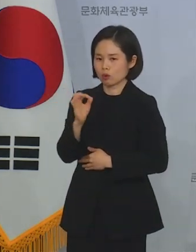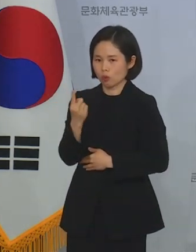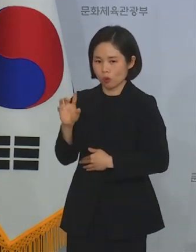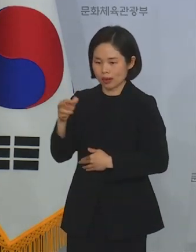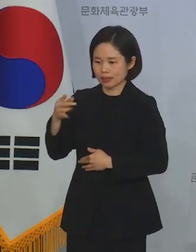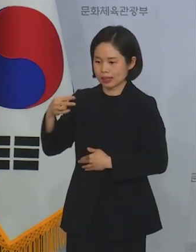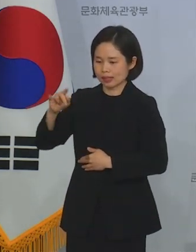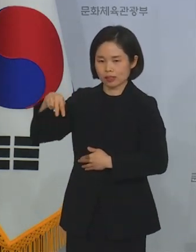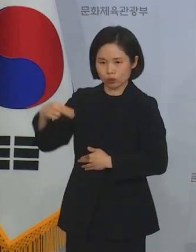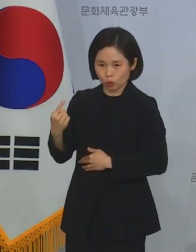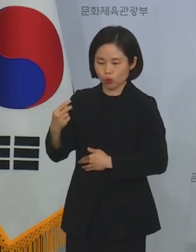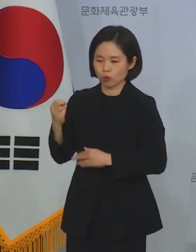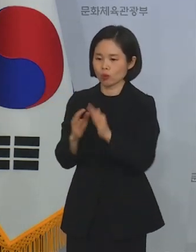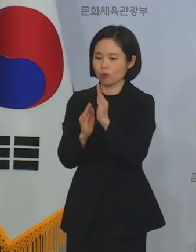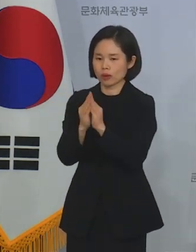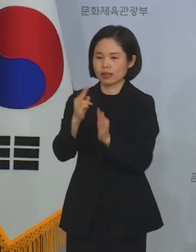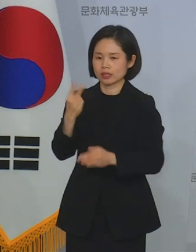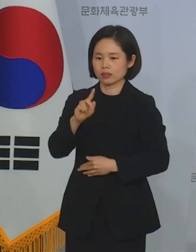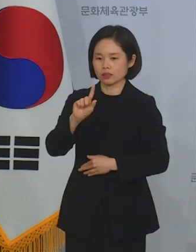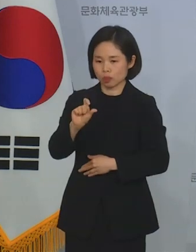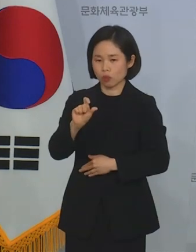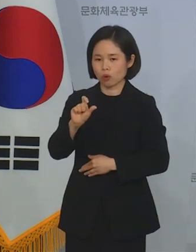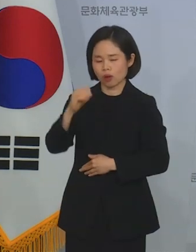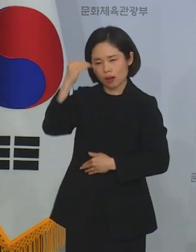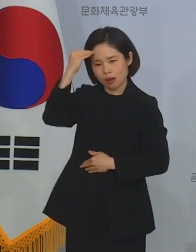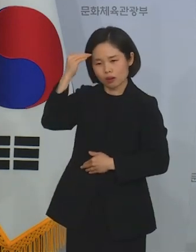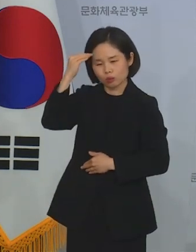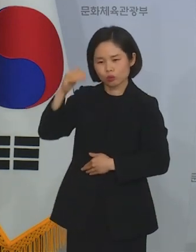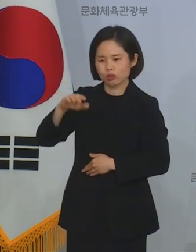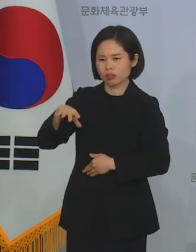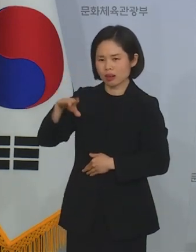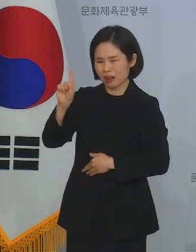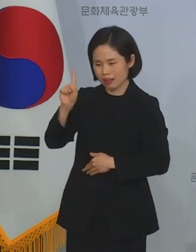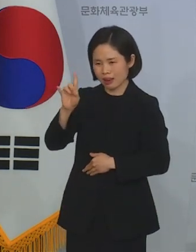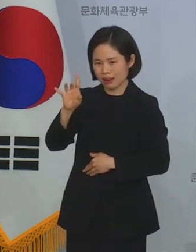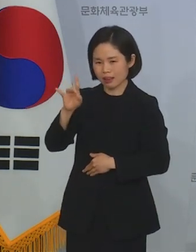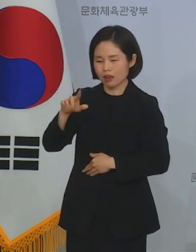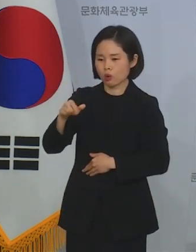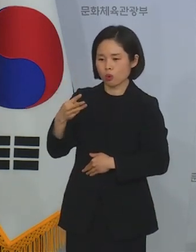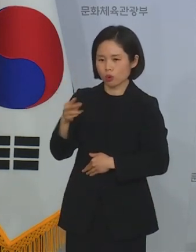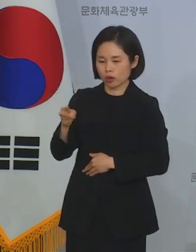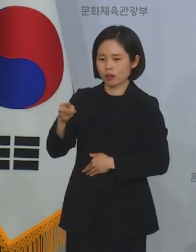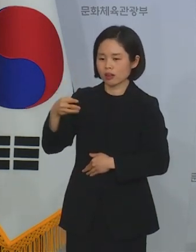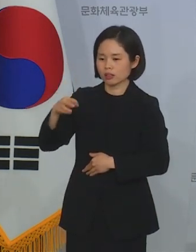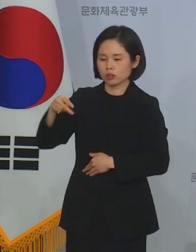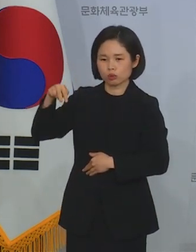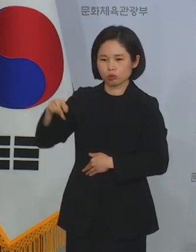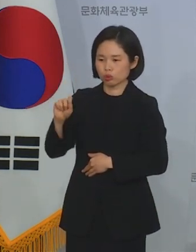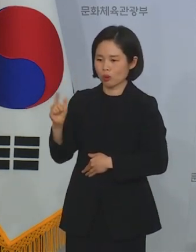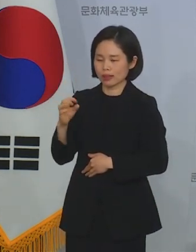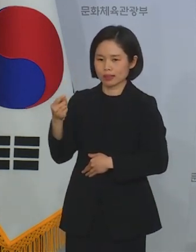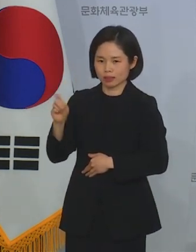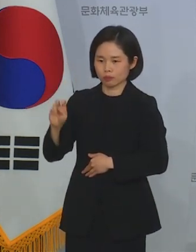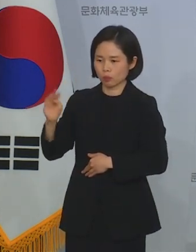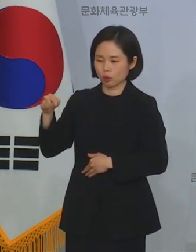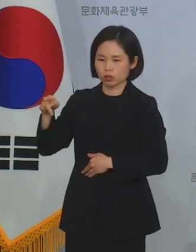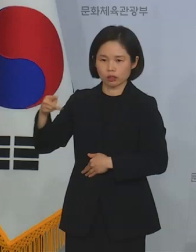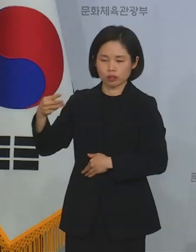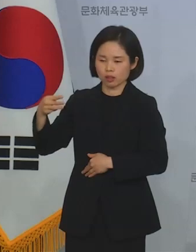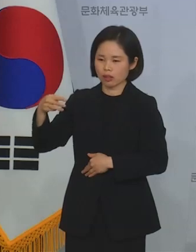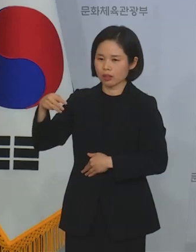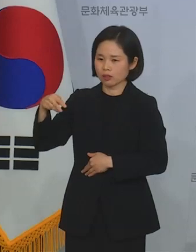보물제 2015호로 현존하는 고려 유일의 고려천수관음 보살도 보물제